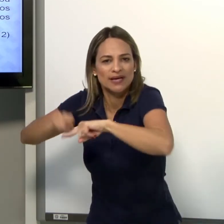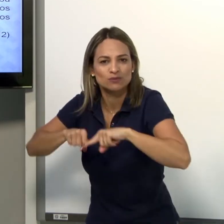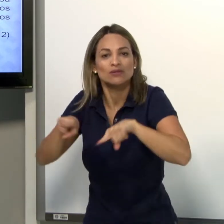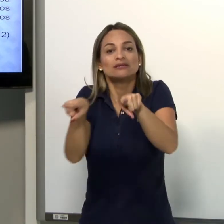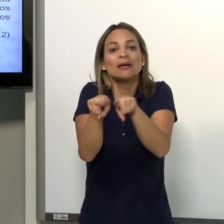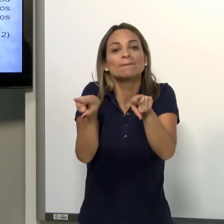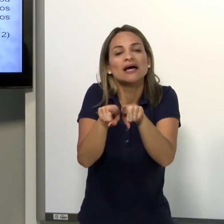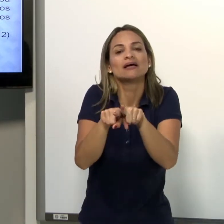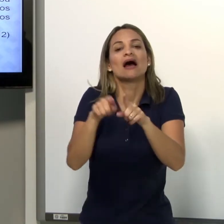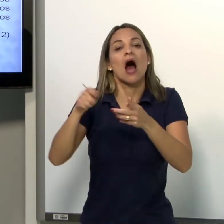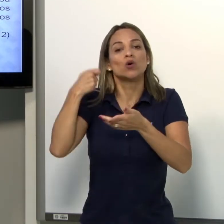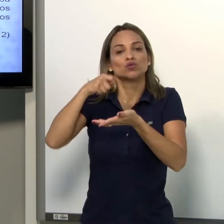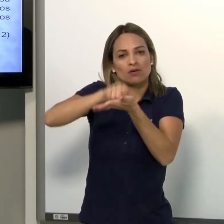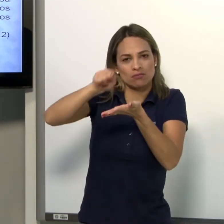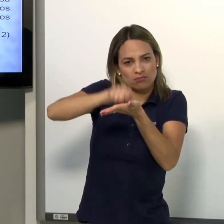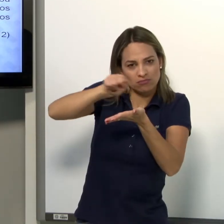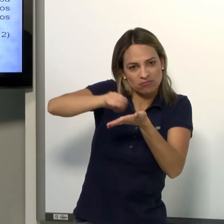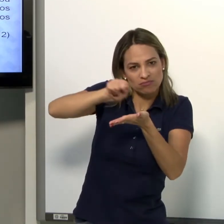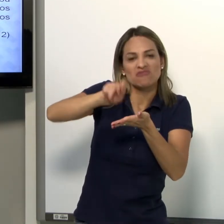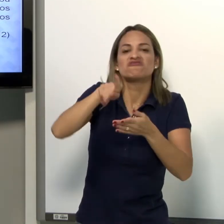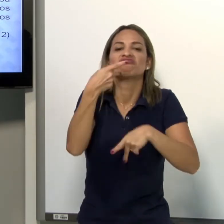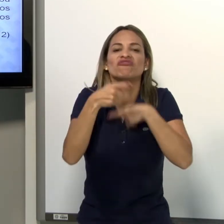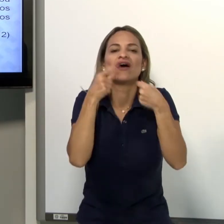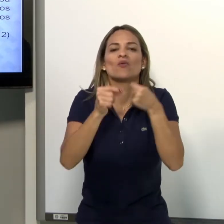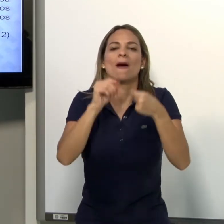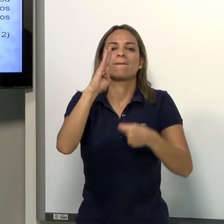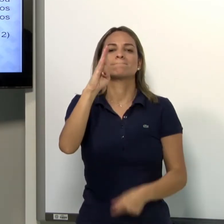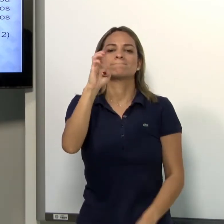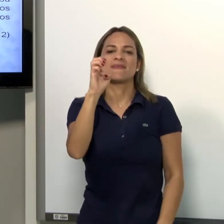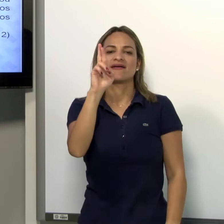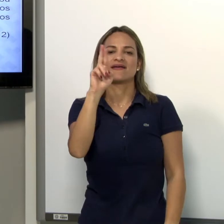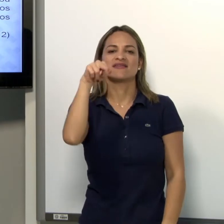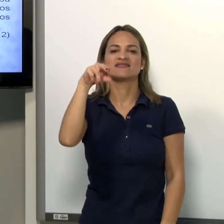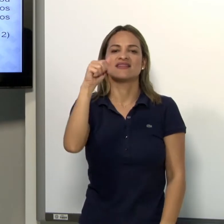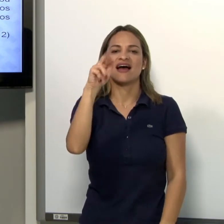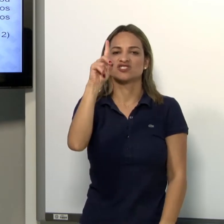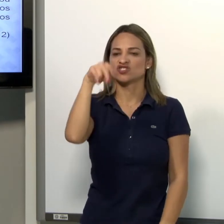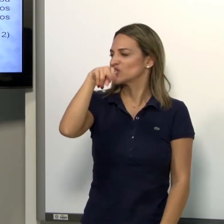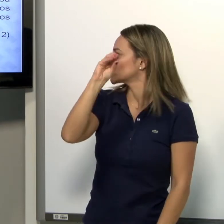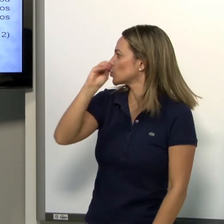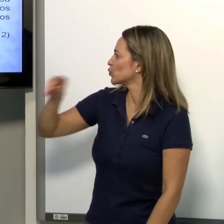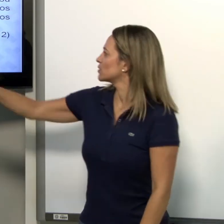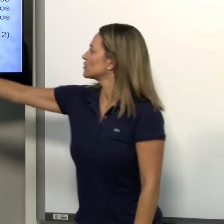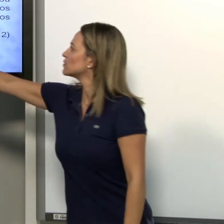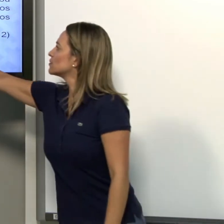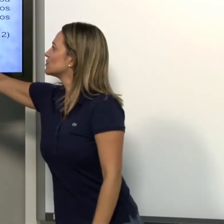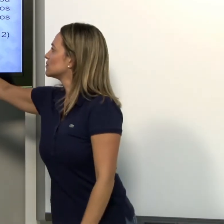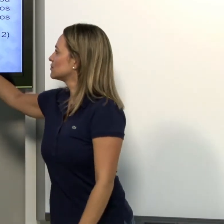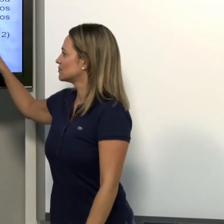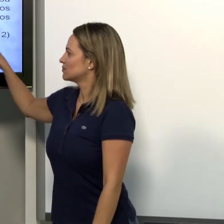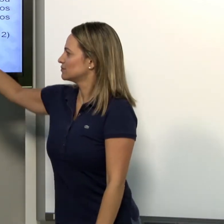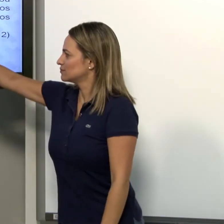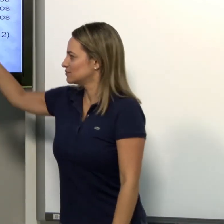Manuseando ou utilizando o objeto. Também ele foi descrito por Bernardino.